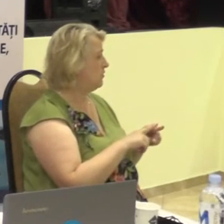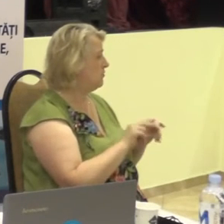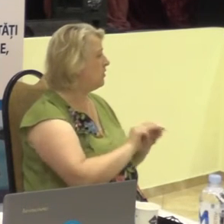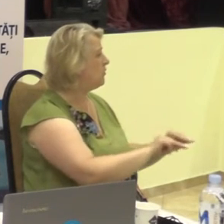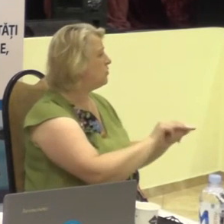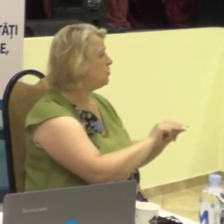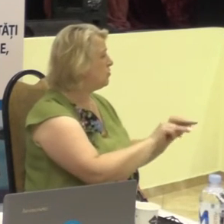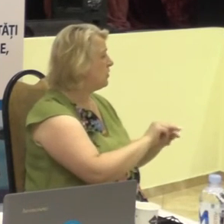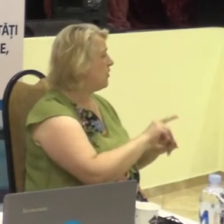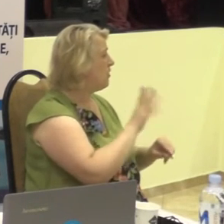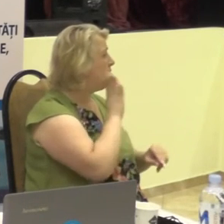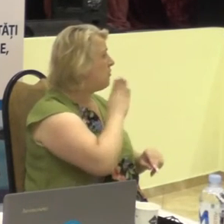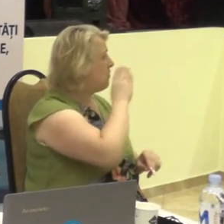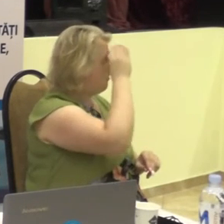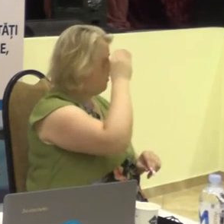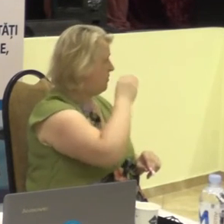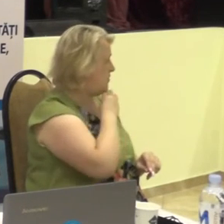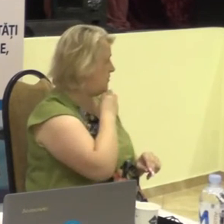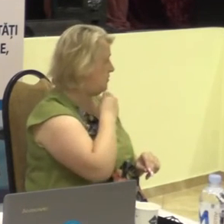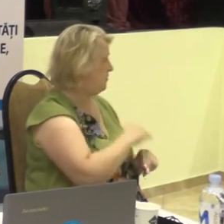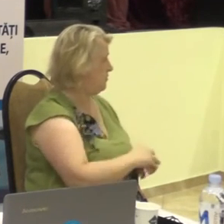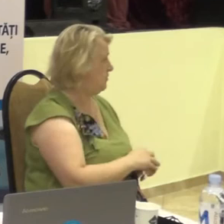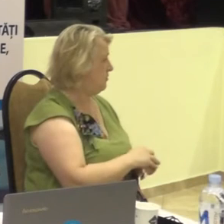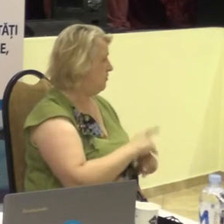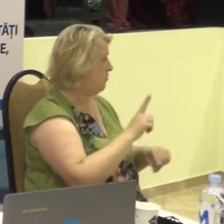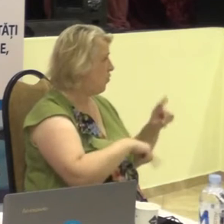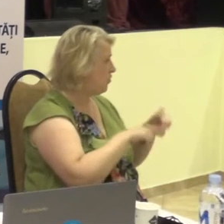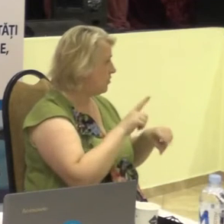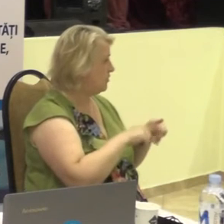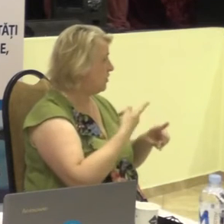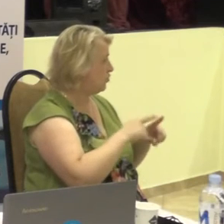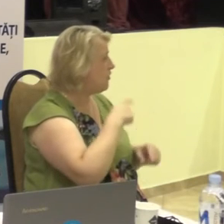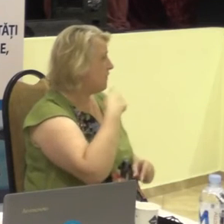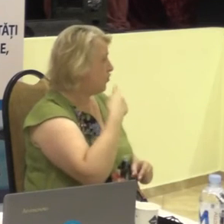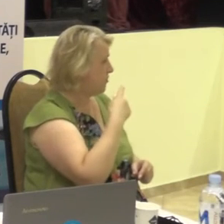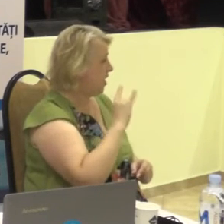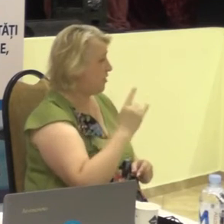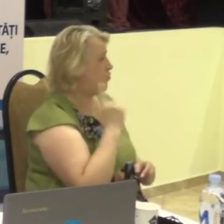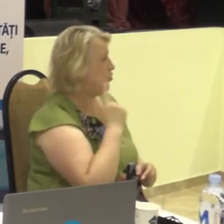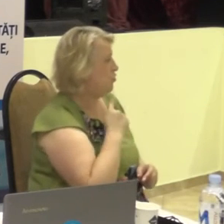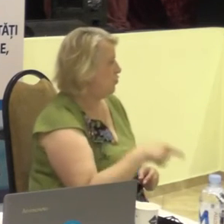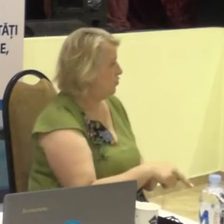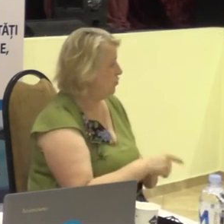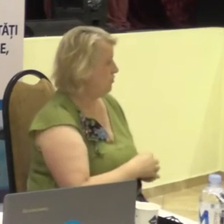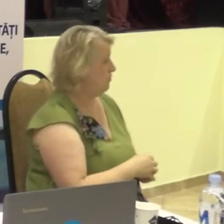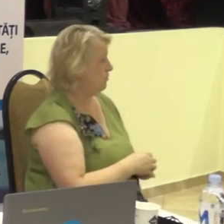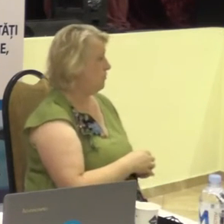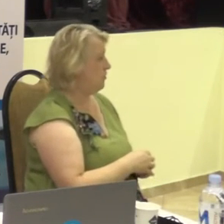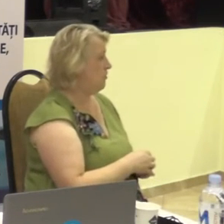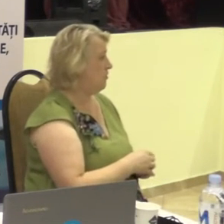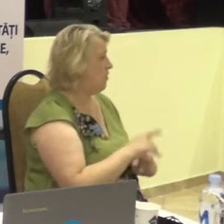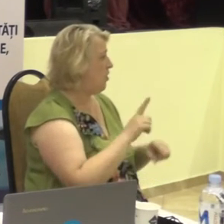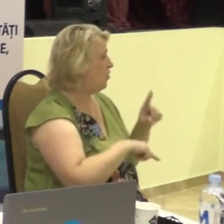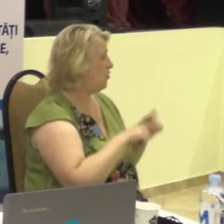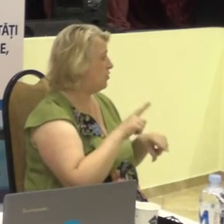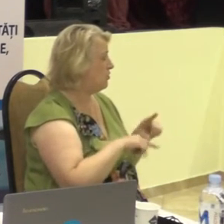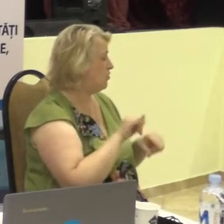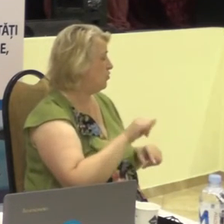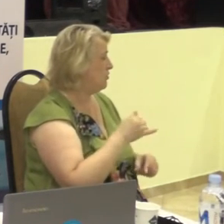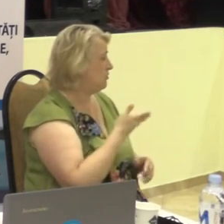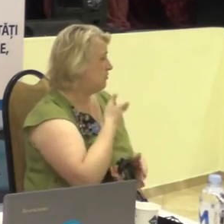părinților copiilor sus, părinții vorbitori. Ei nu au